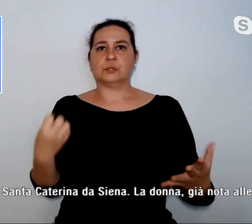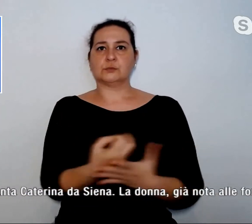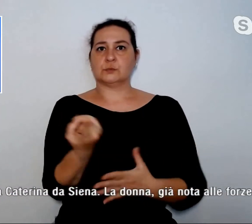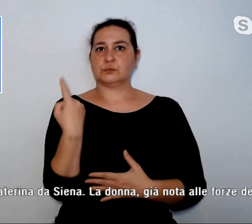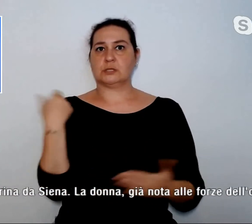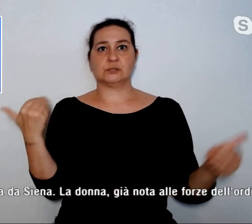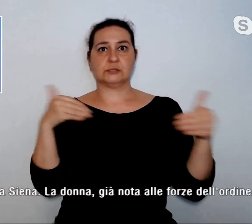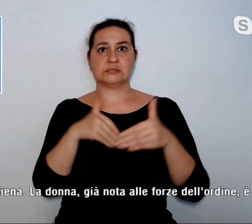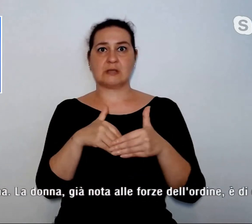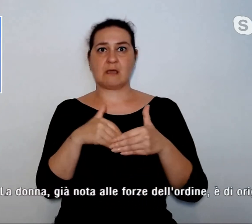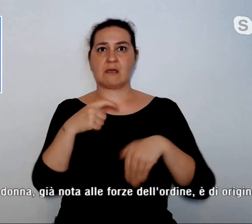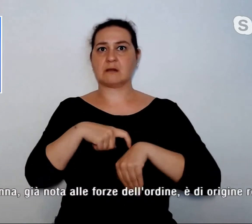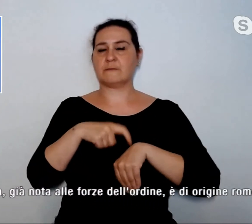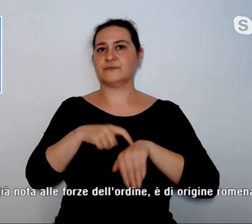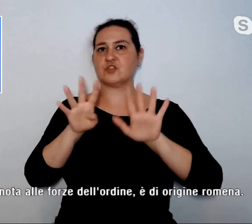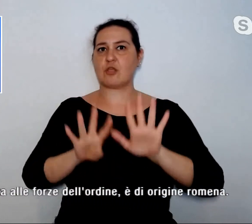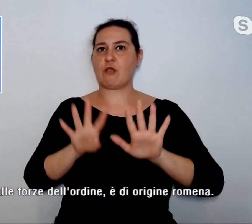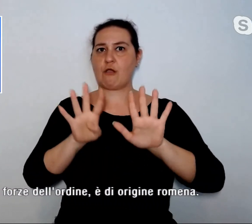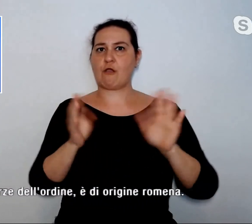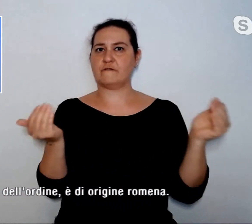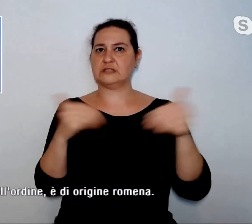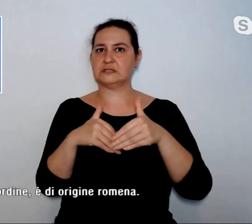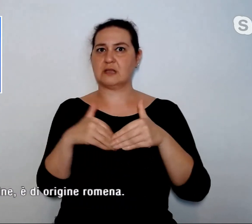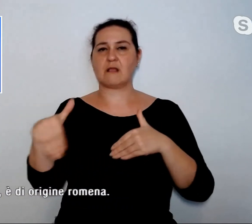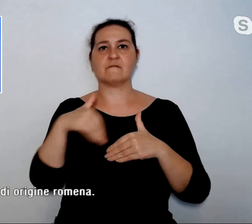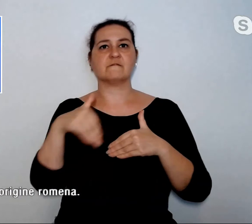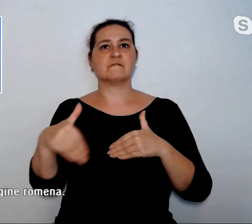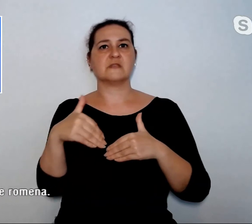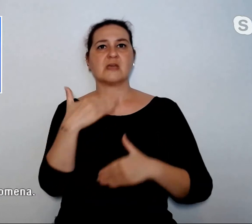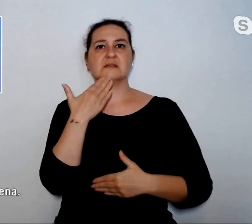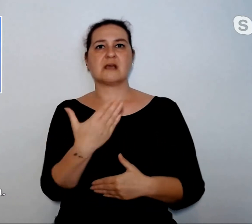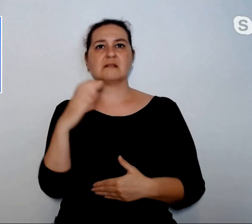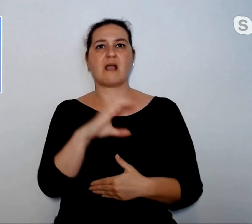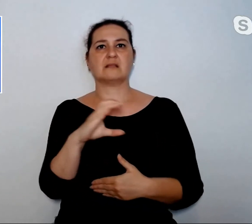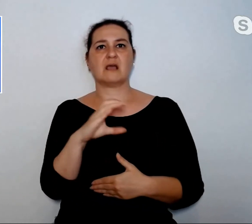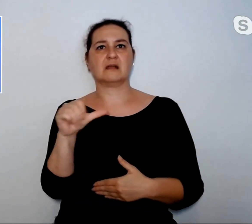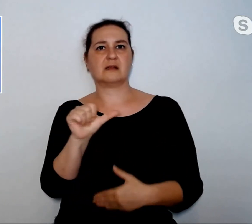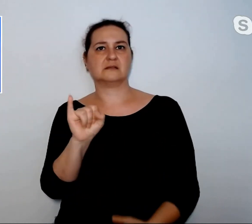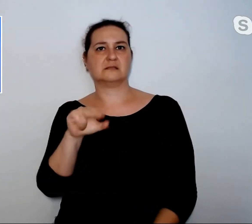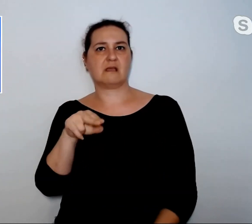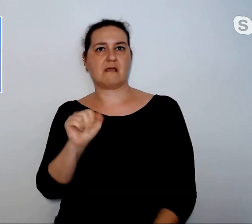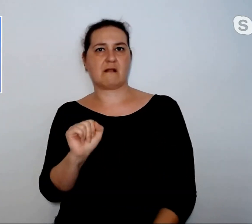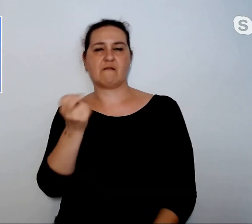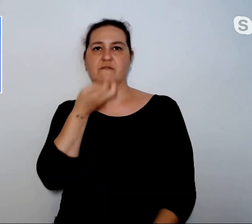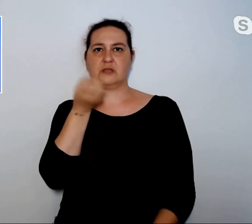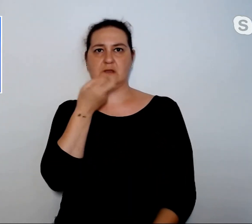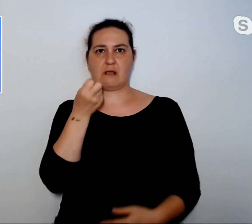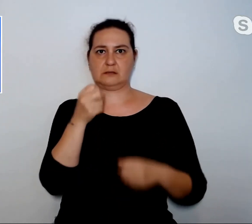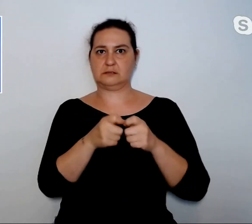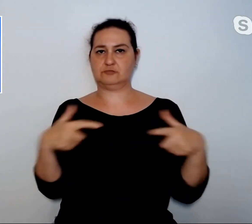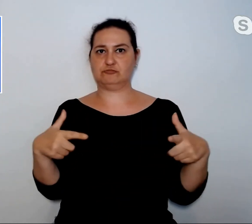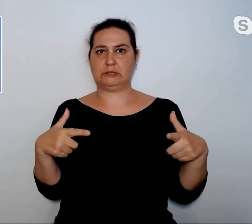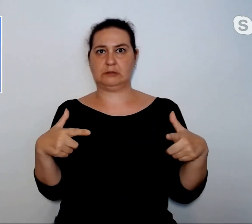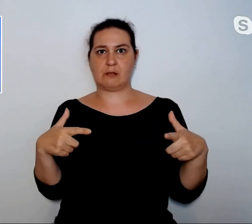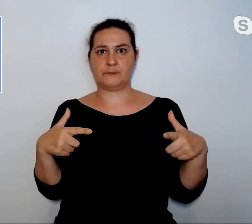intorno alle 21 in via Santa Caterina da Siena a Firenze. La donna, già nota le forze dell'ordine,